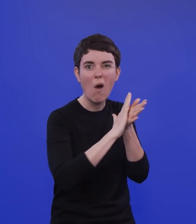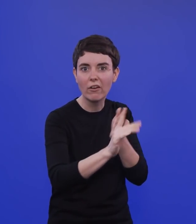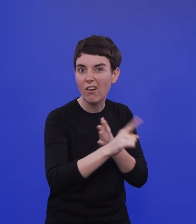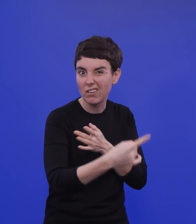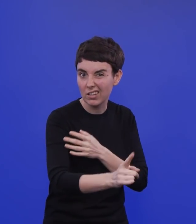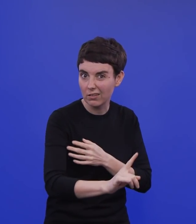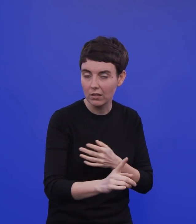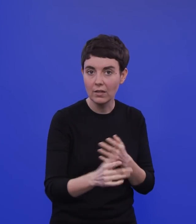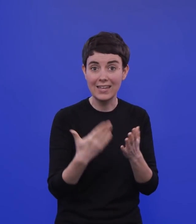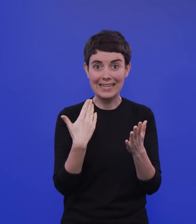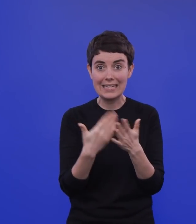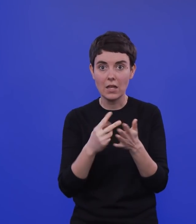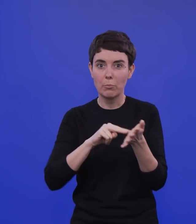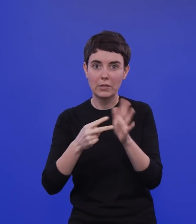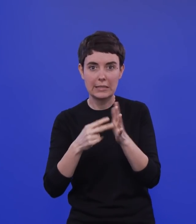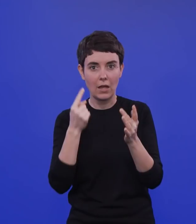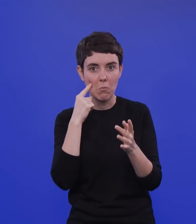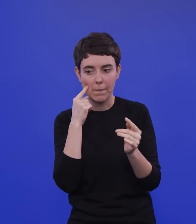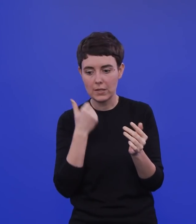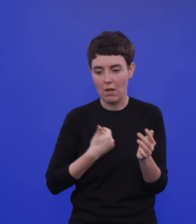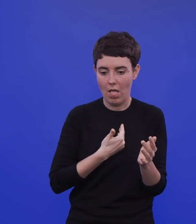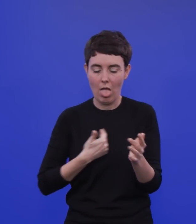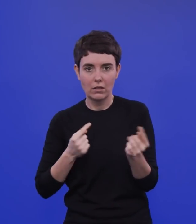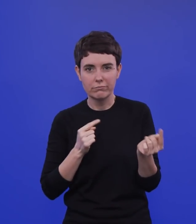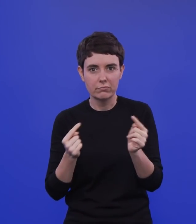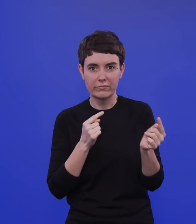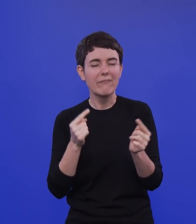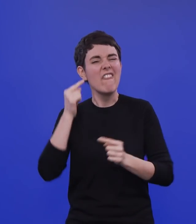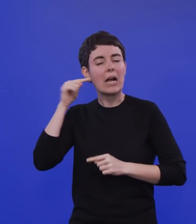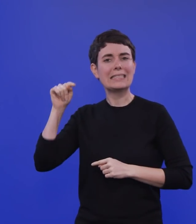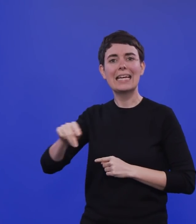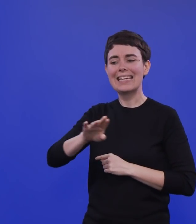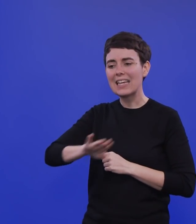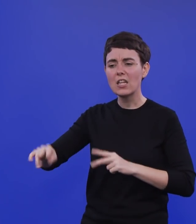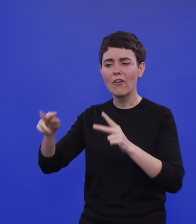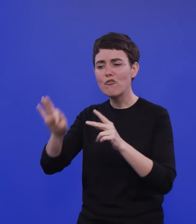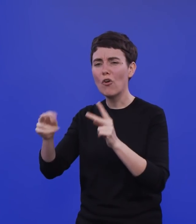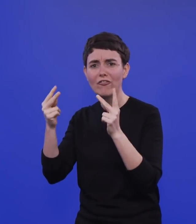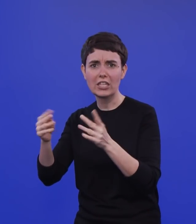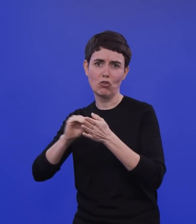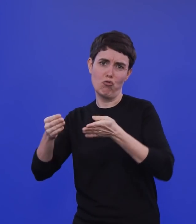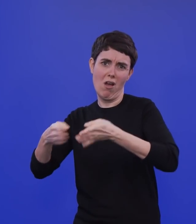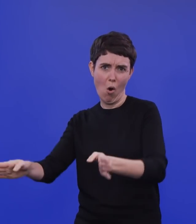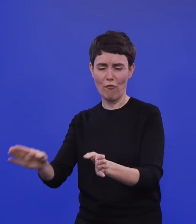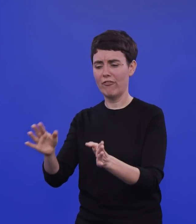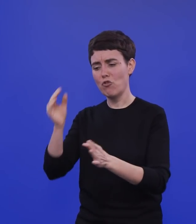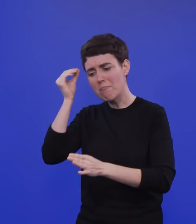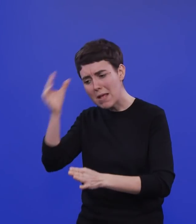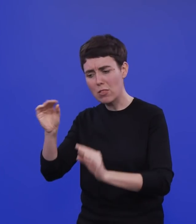ist aus Entwicklungsgründen, aus Bildungsgründen und Betreuungsgründen und so weiter. Den Schulbetrieb offen zu haben und